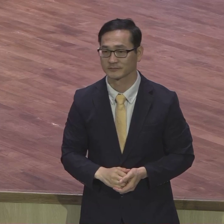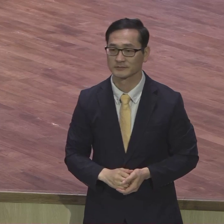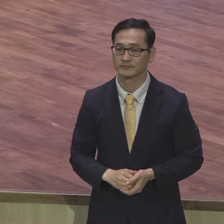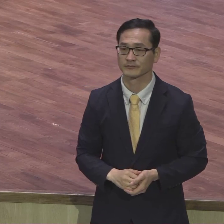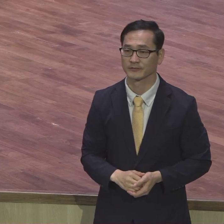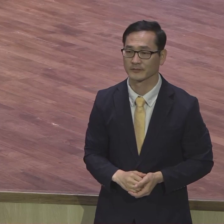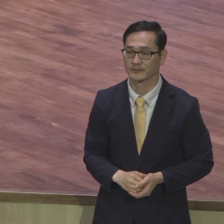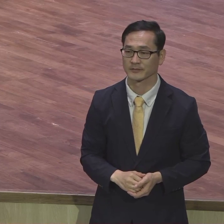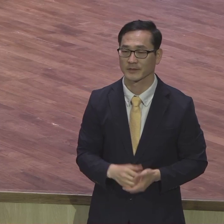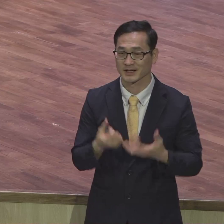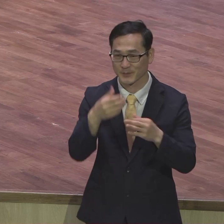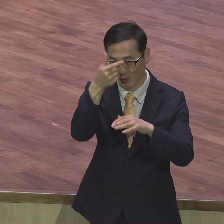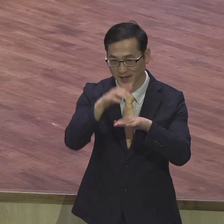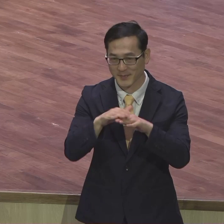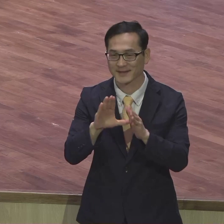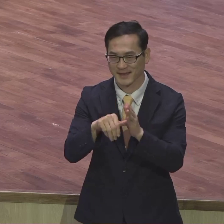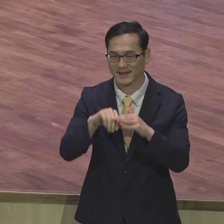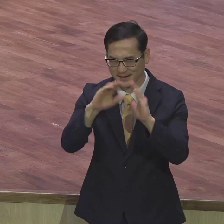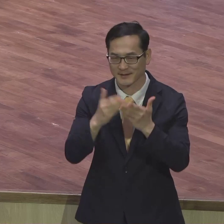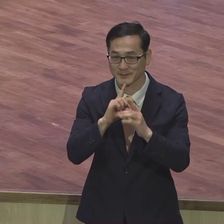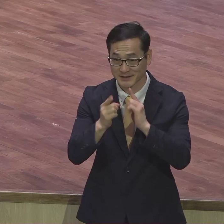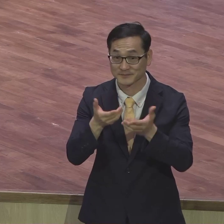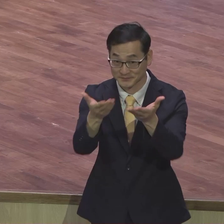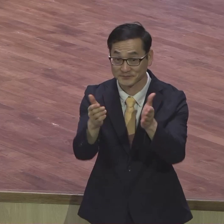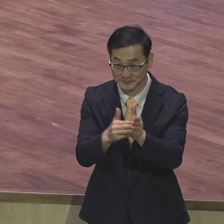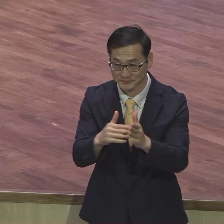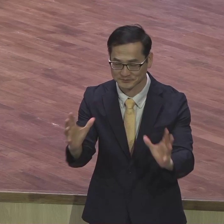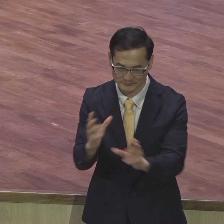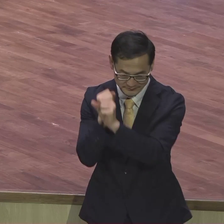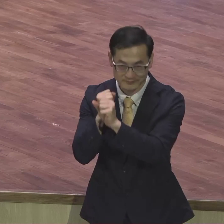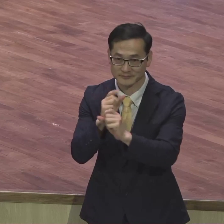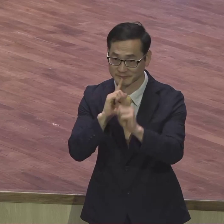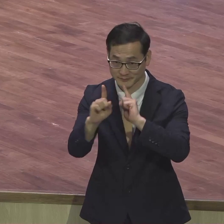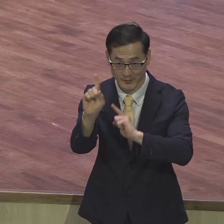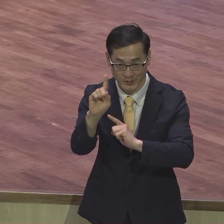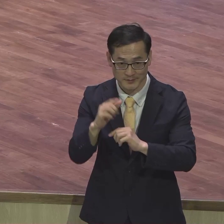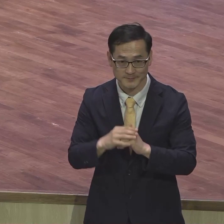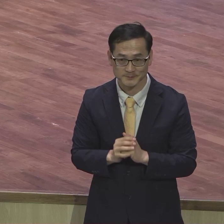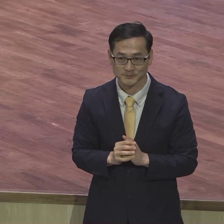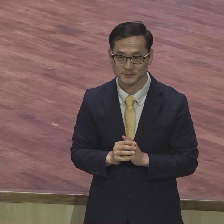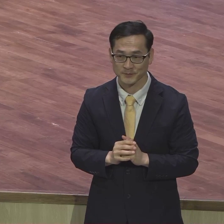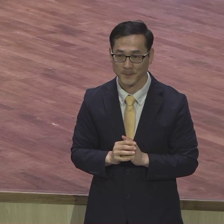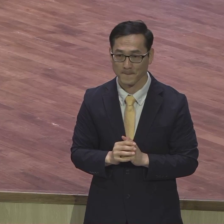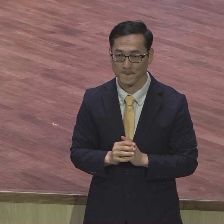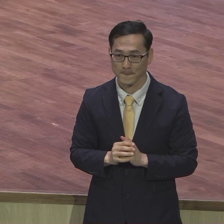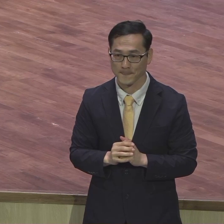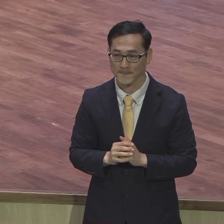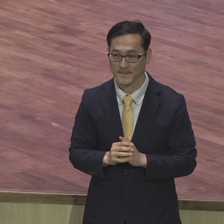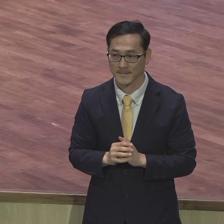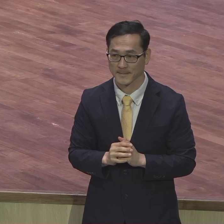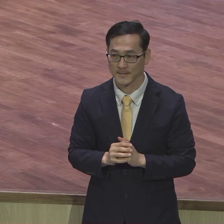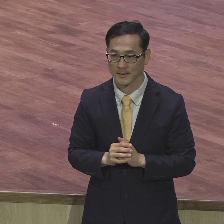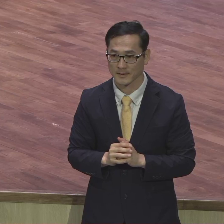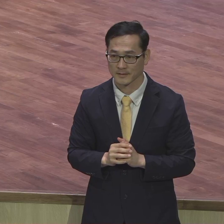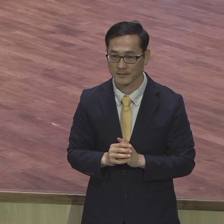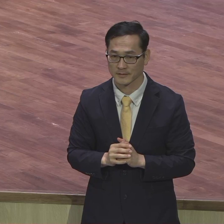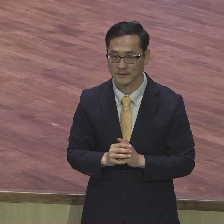드렸습니다만 정리해서 말씀드리면 소가 중고등학교를